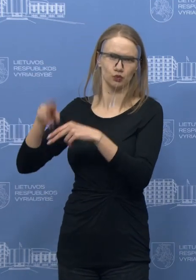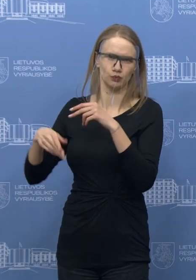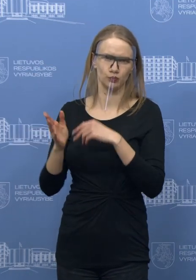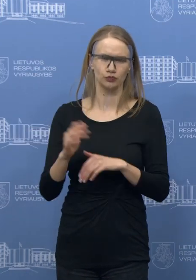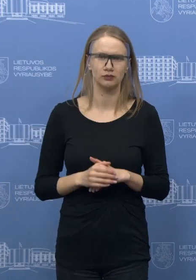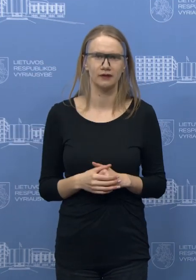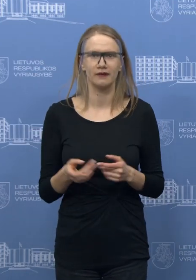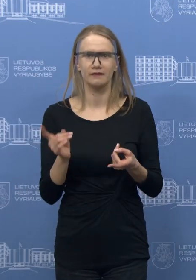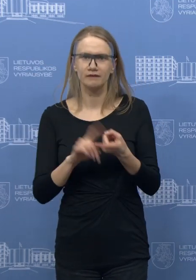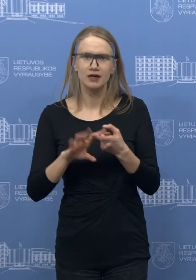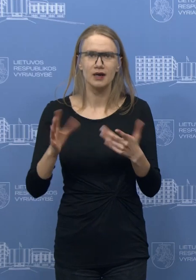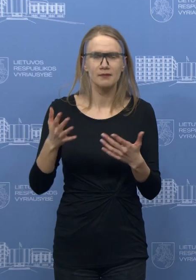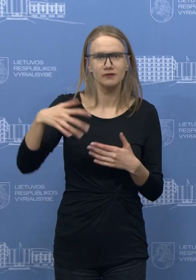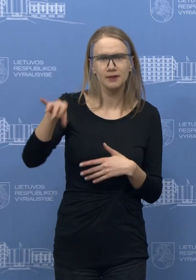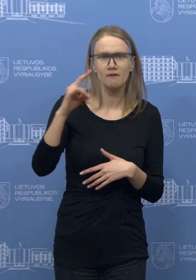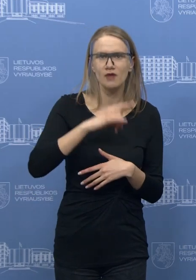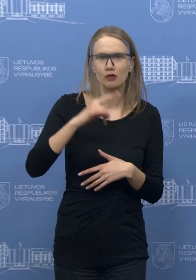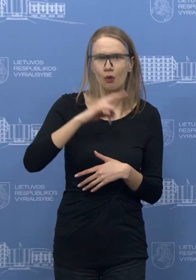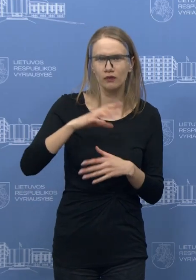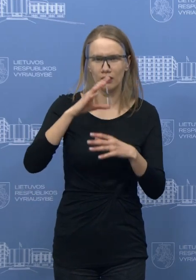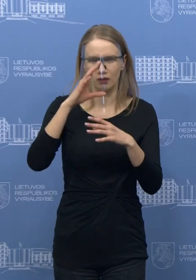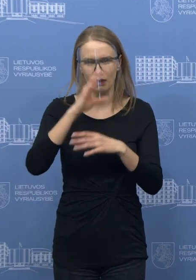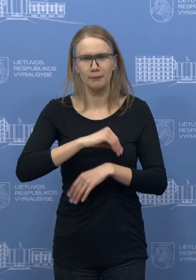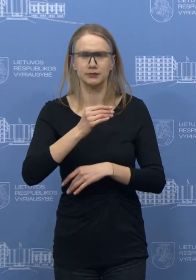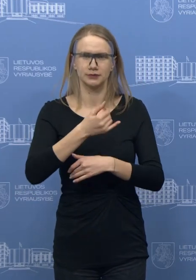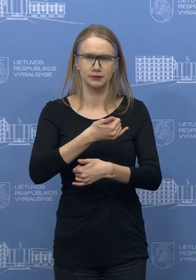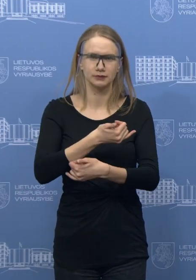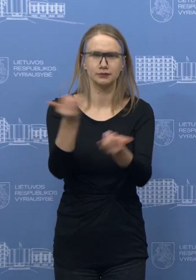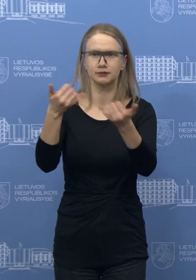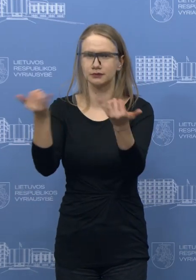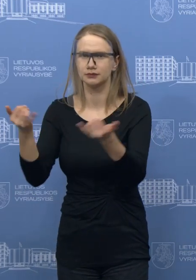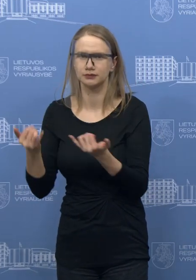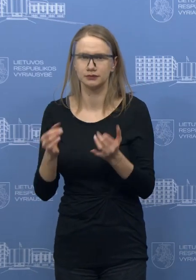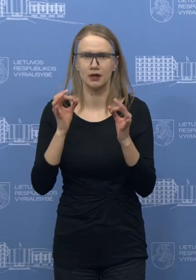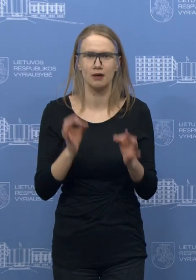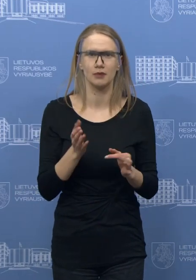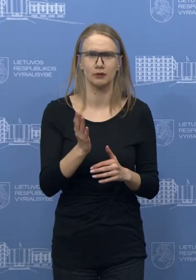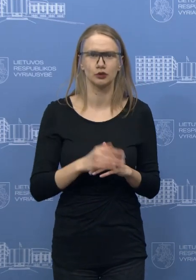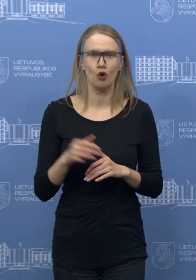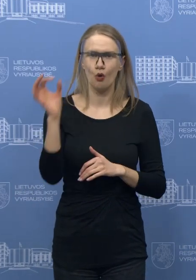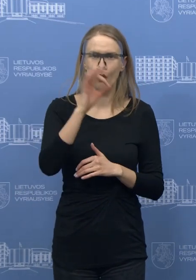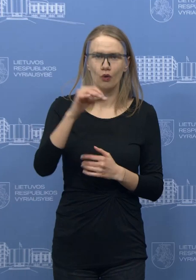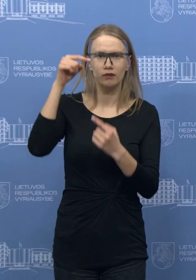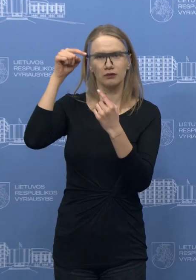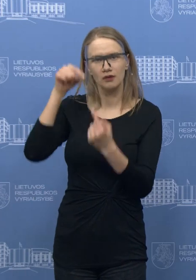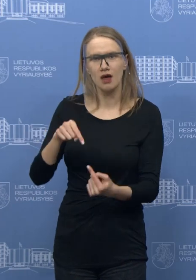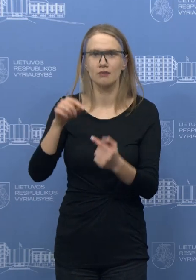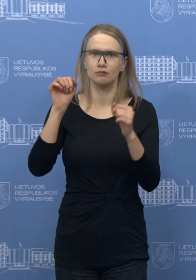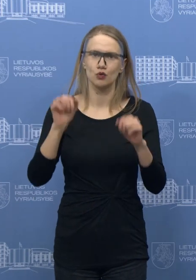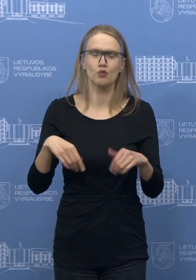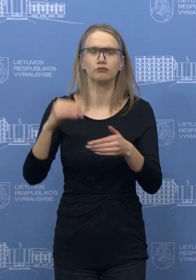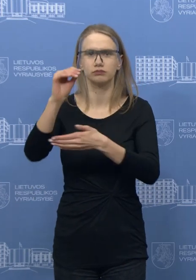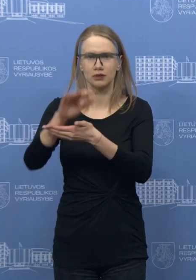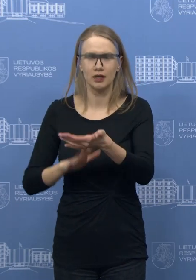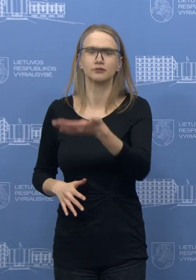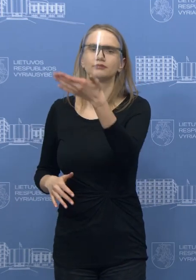horizontaliai visiems vienodai logiškai spręsti, o dėl taikymo, kaip aš minėjau, paraškas bus galima jau teikti,